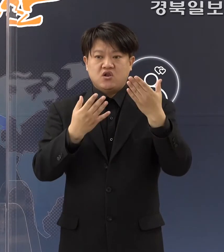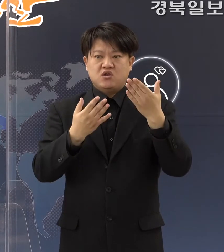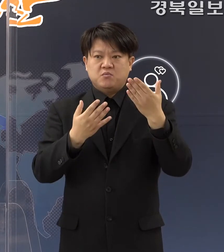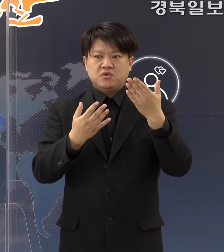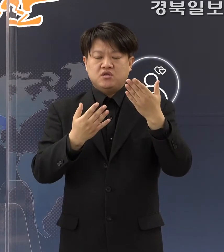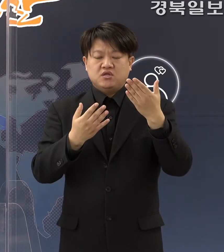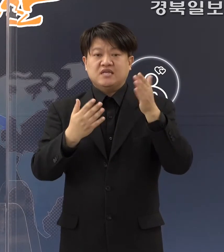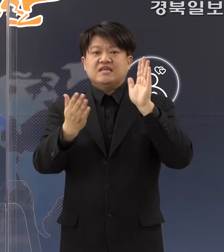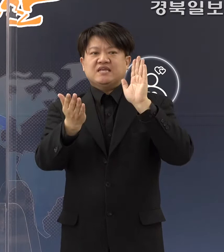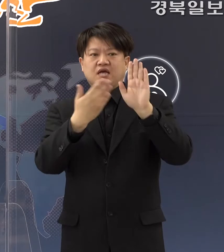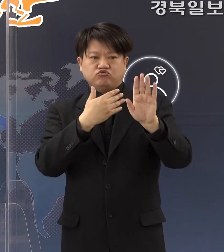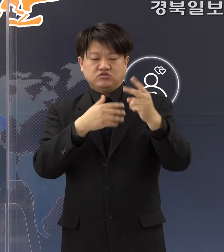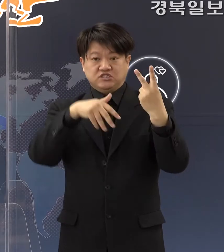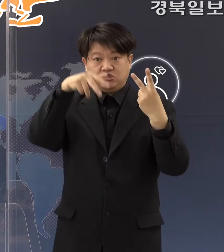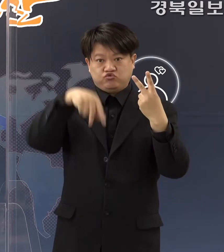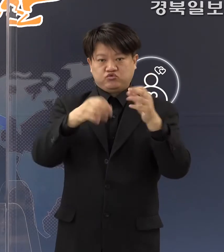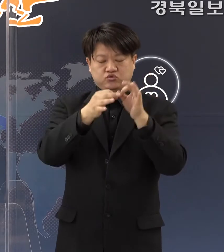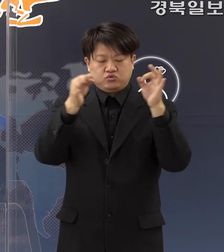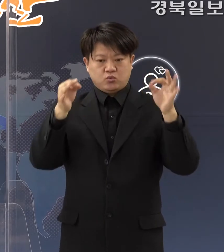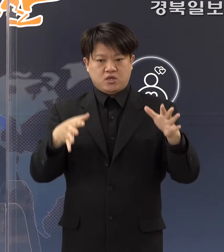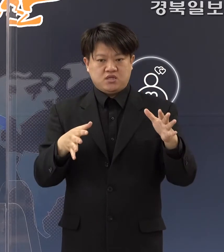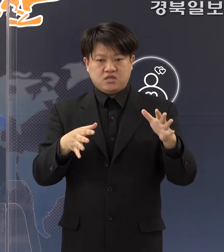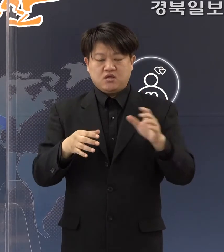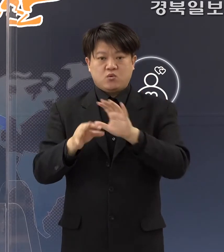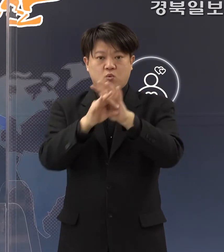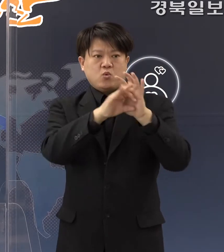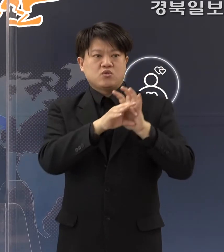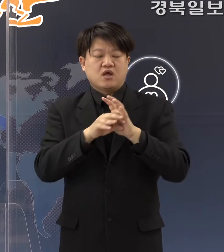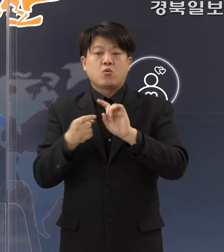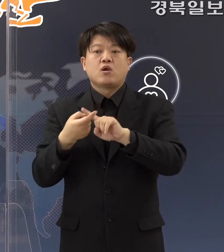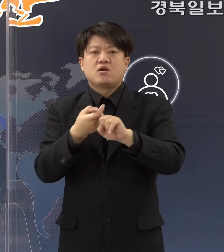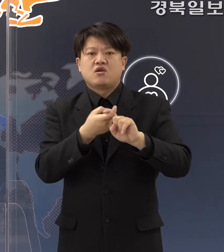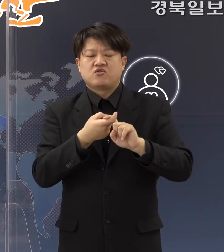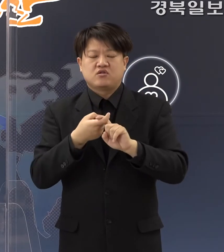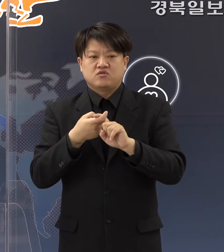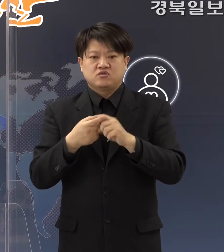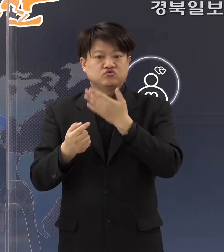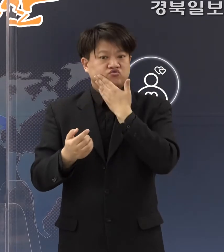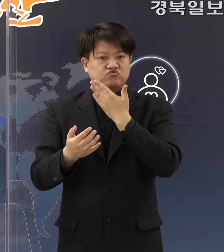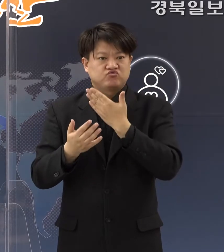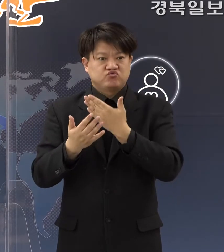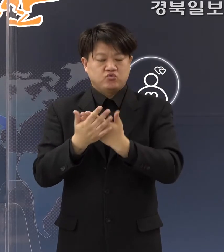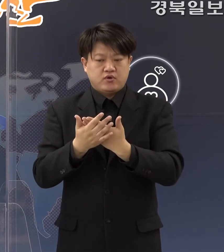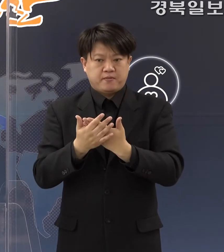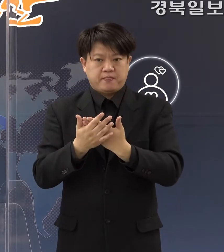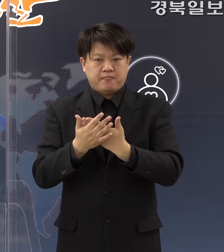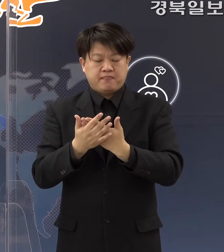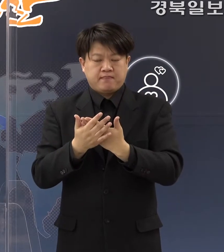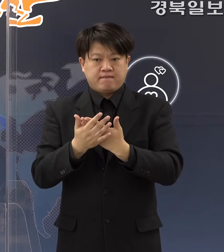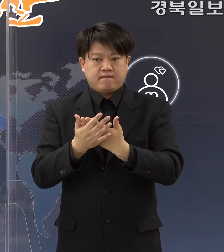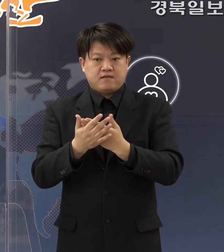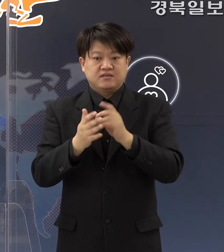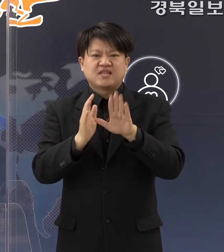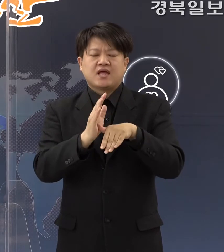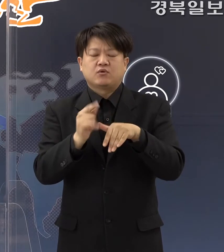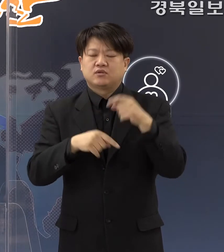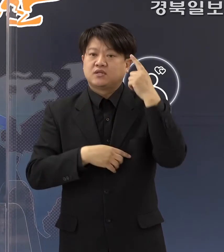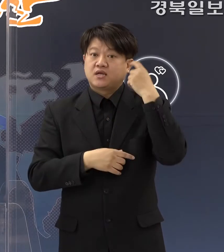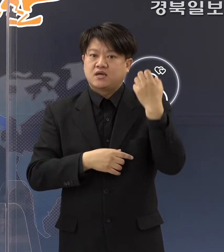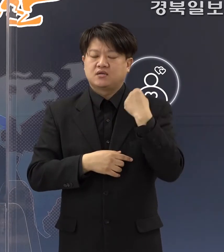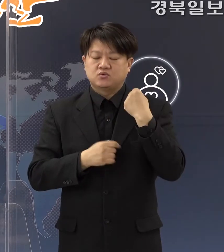2주간이 앞으로 코로나에 관련돼서 매우 중대한 분수령이 될 중요한 시기로 보고